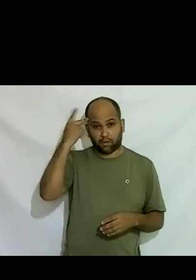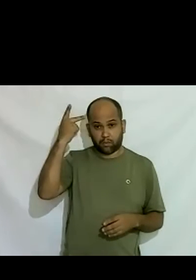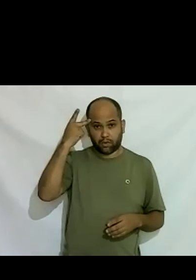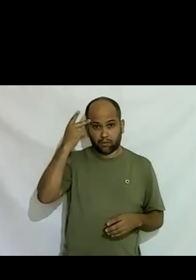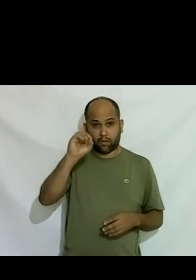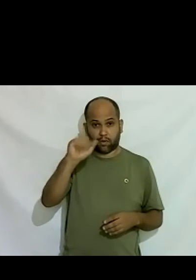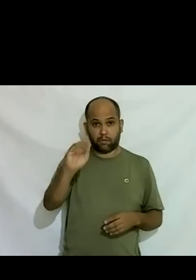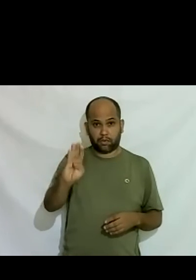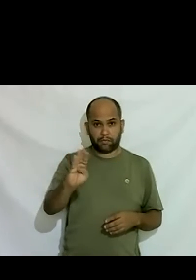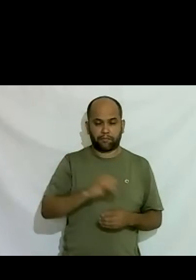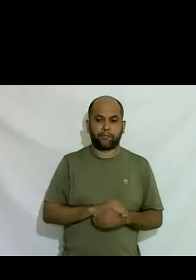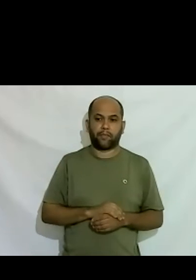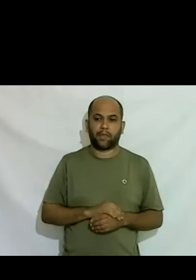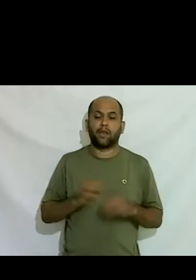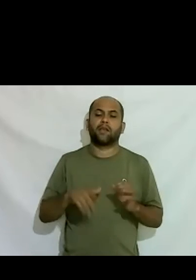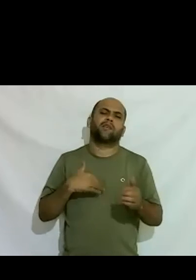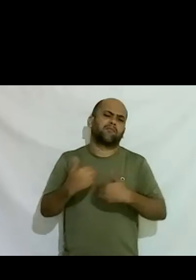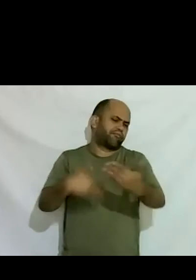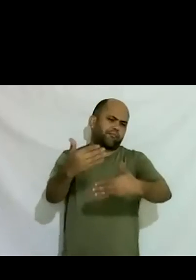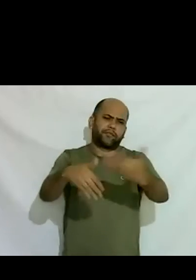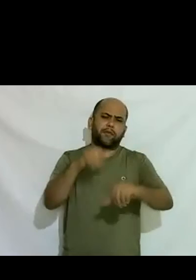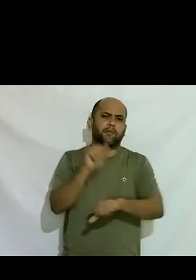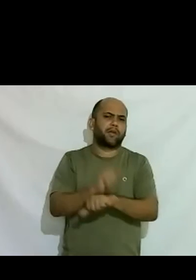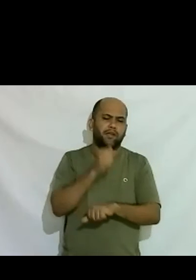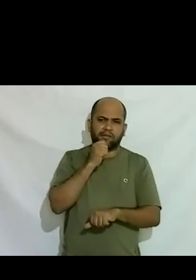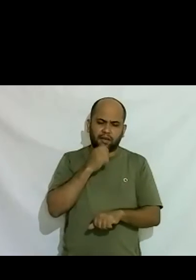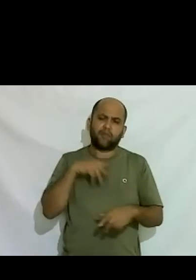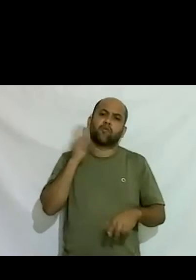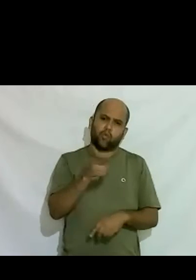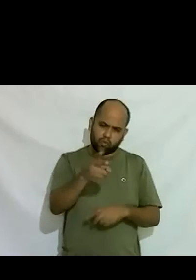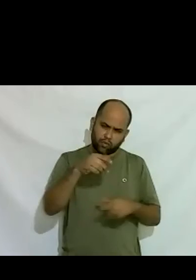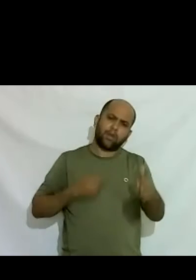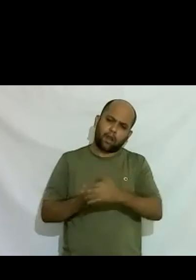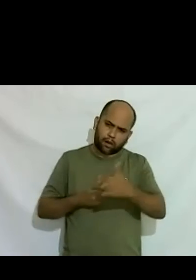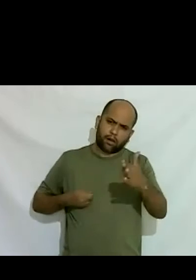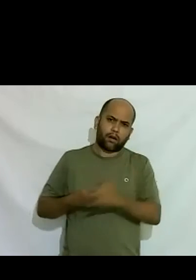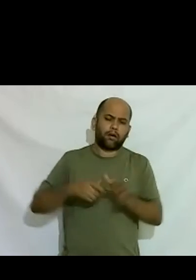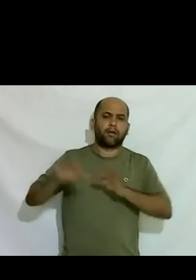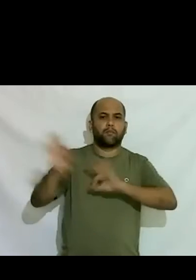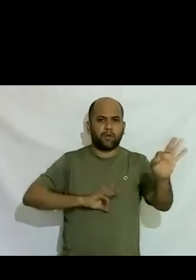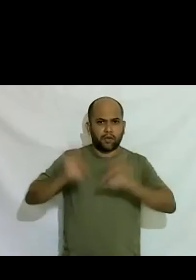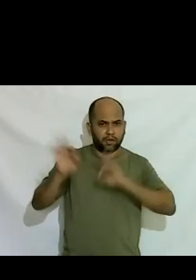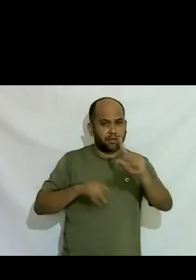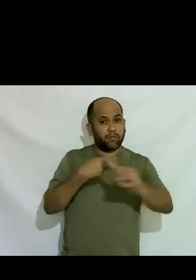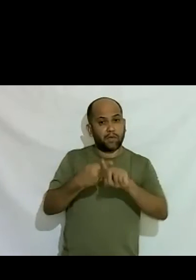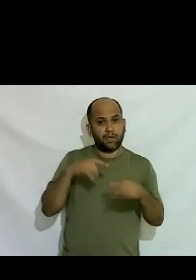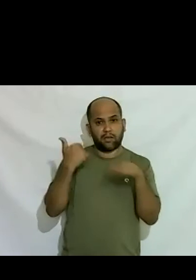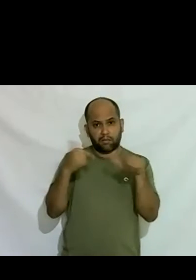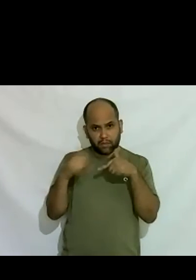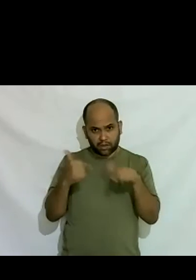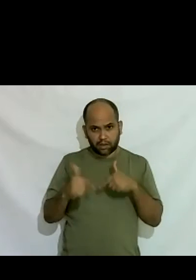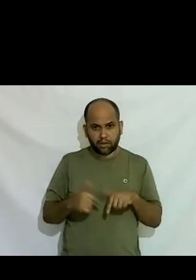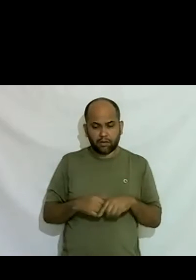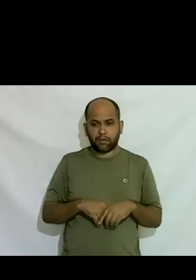a partir daí eu não parei mais com militância criamos o projeto Transempregos que tomava um tempo toma